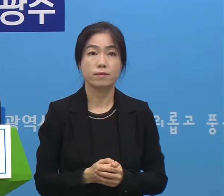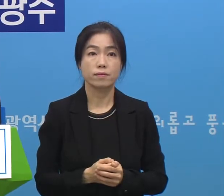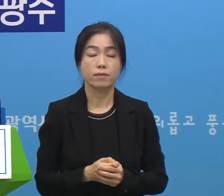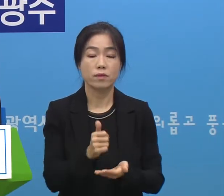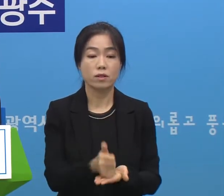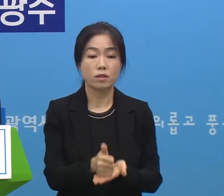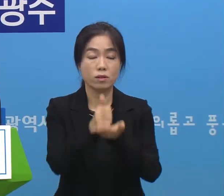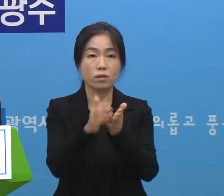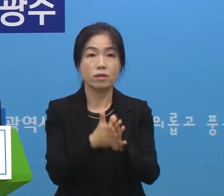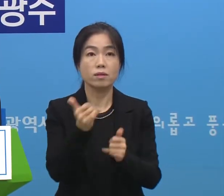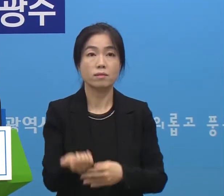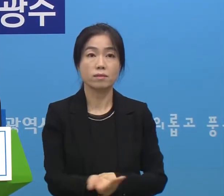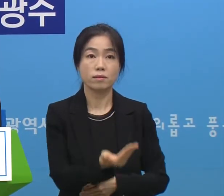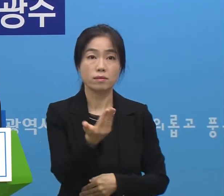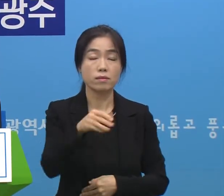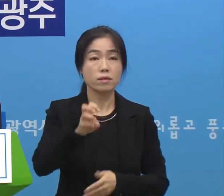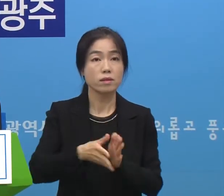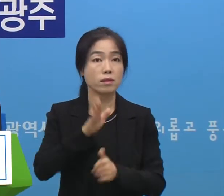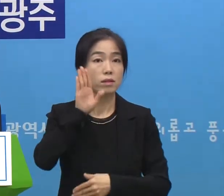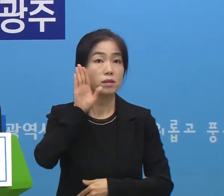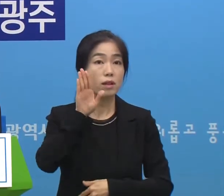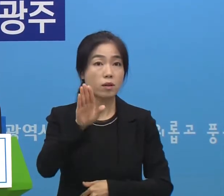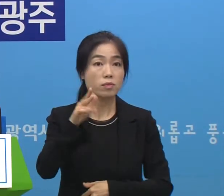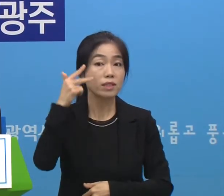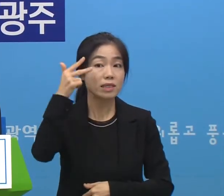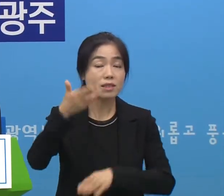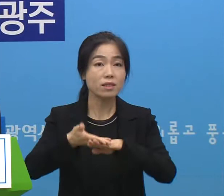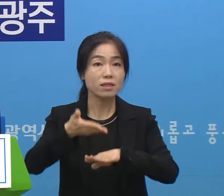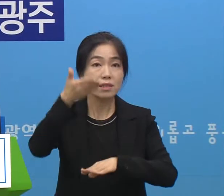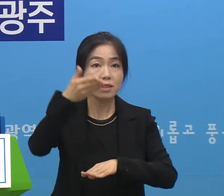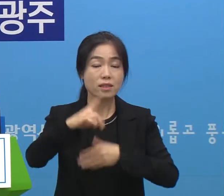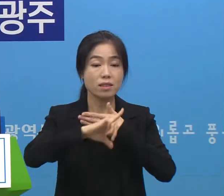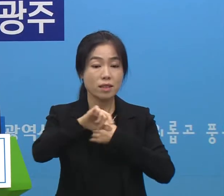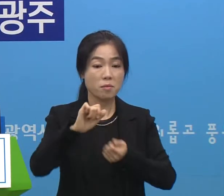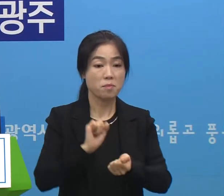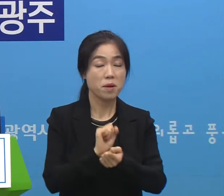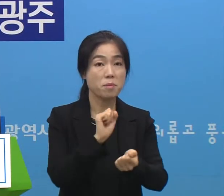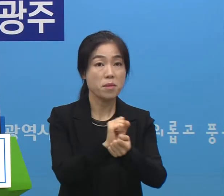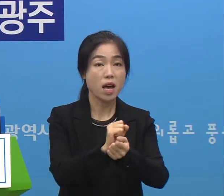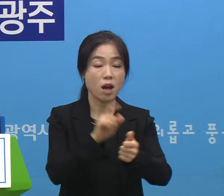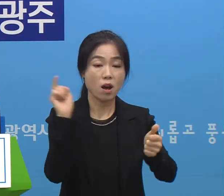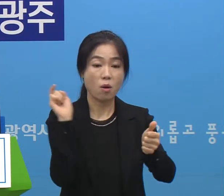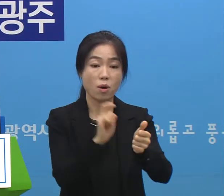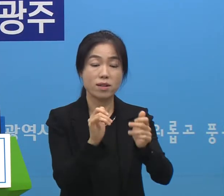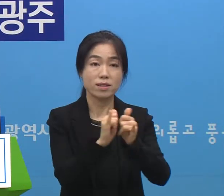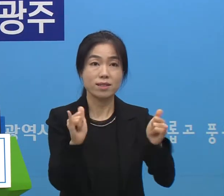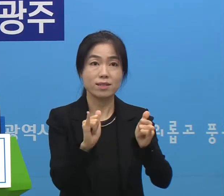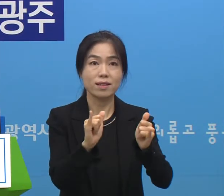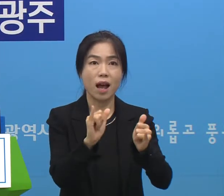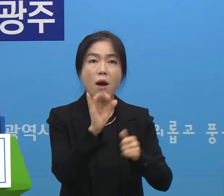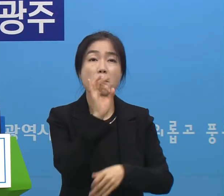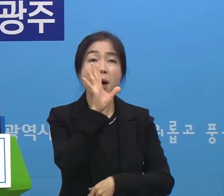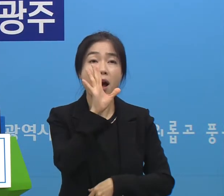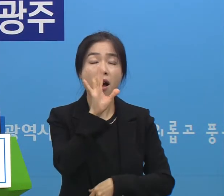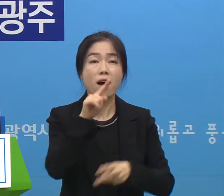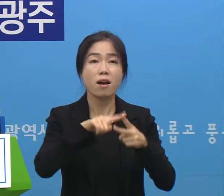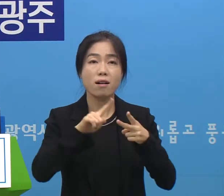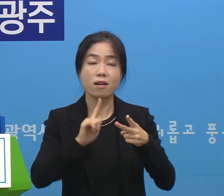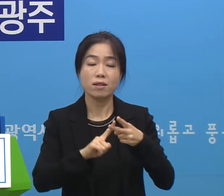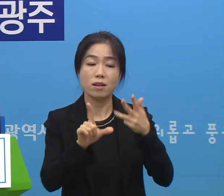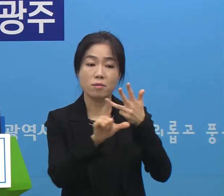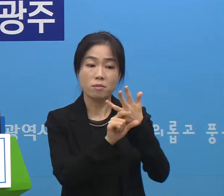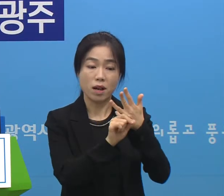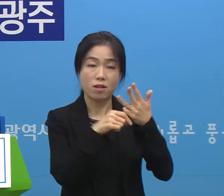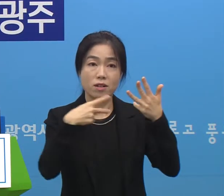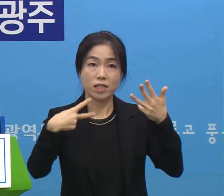존경하는 시민 여러분 우리시는 앞으로 7일 이상 지역감염 확진자 2억 명이거나 8월